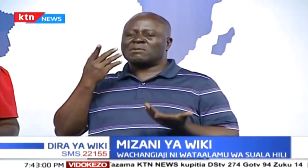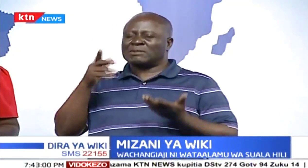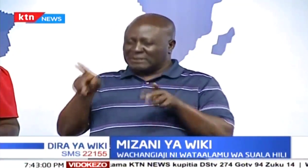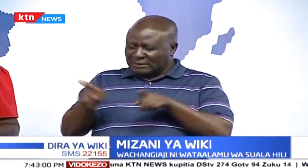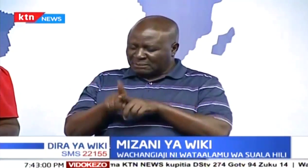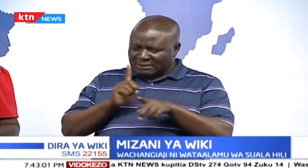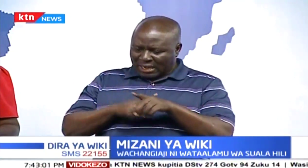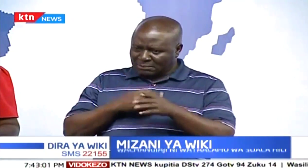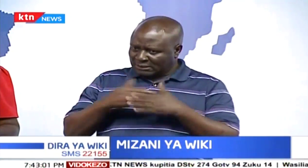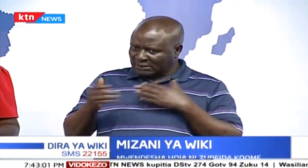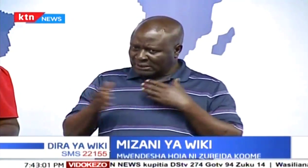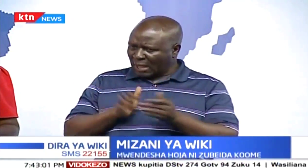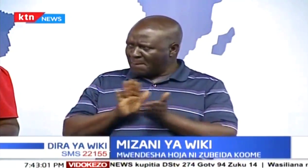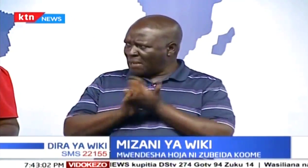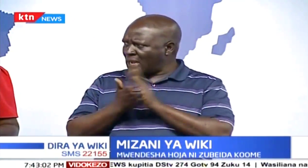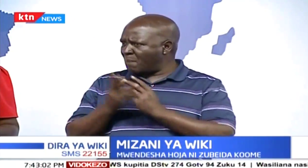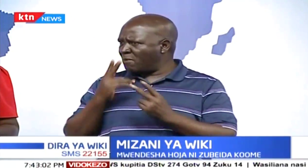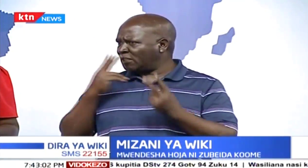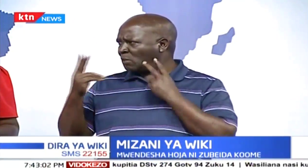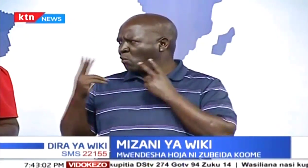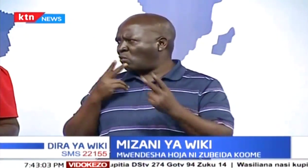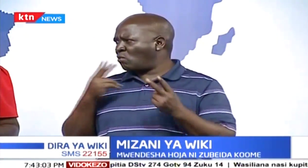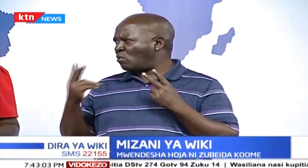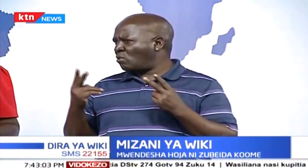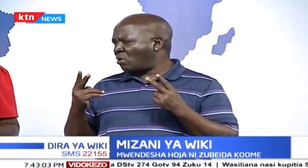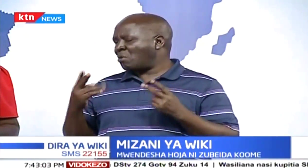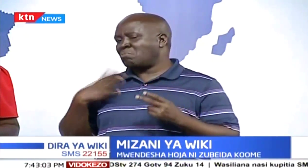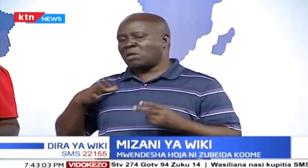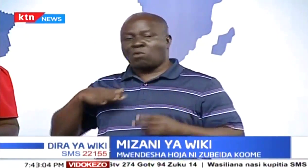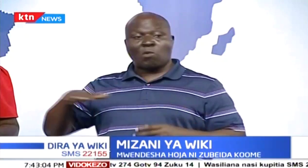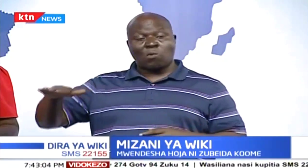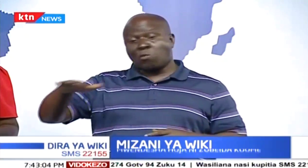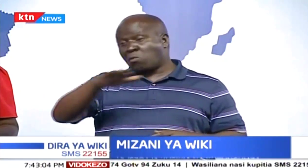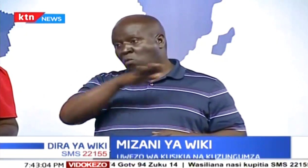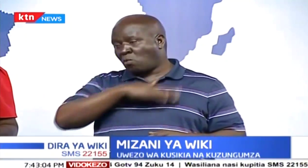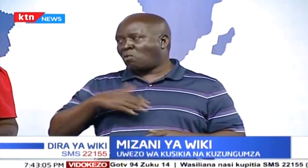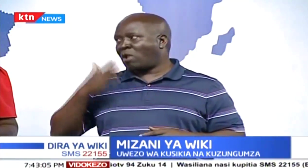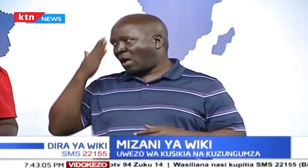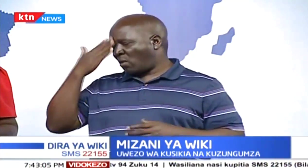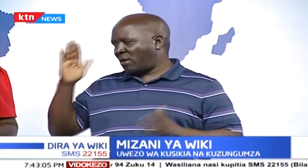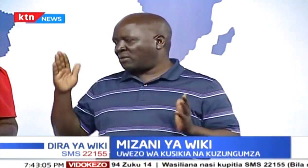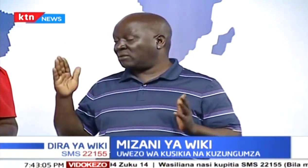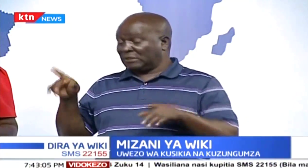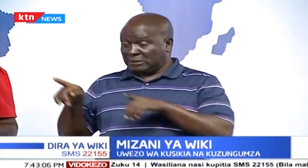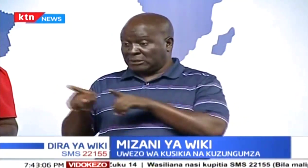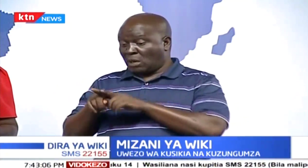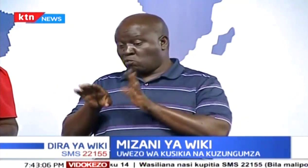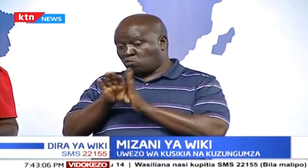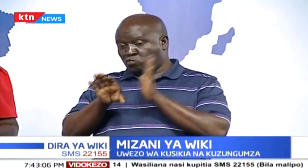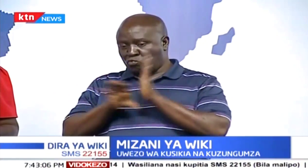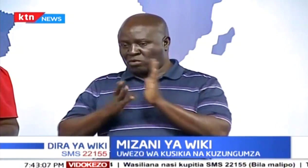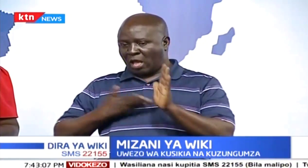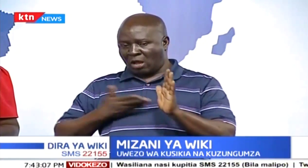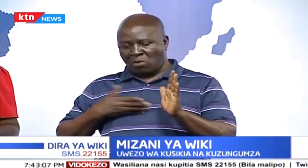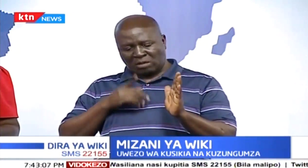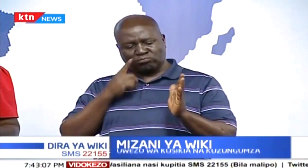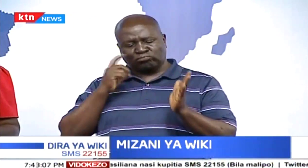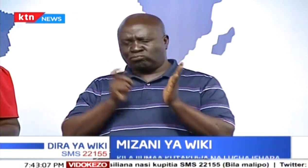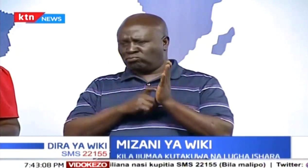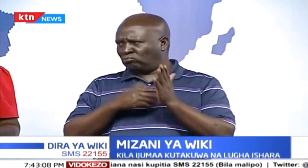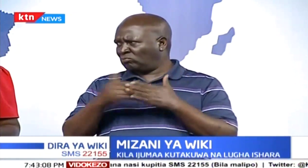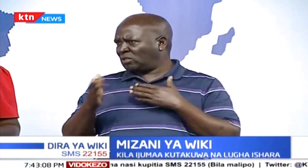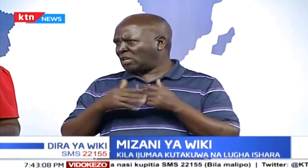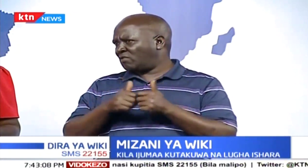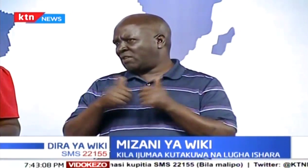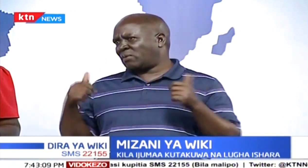Lazima ukwena mtu wakukusaidia. Watu awa wezi kuwona ulemavu wango.